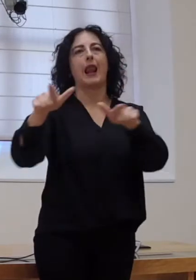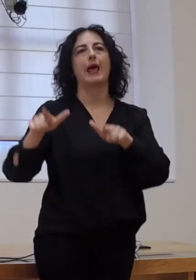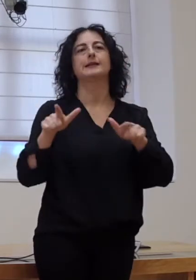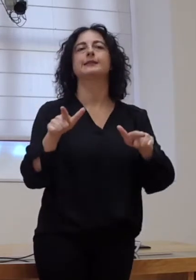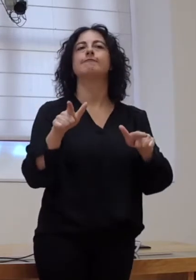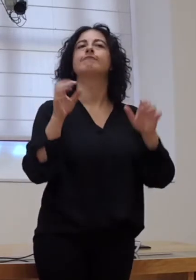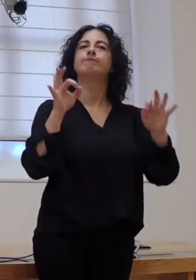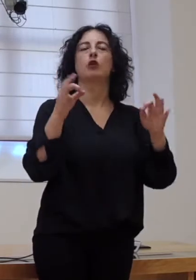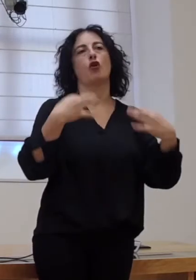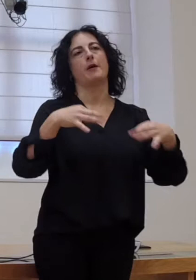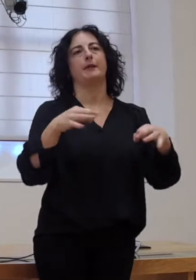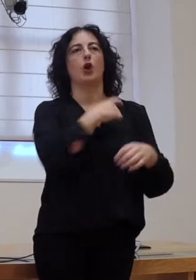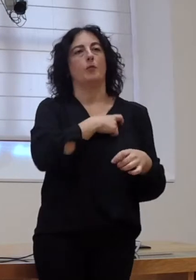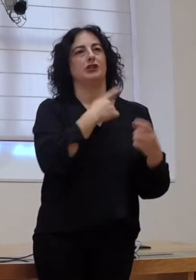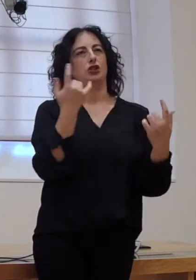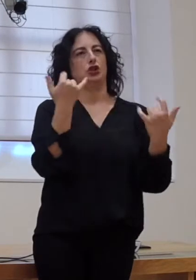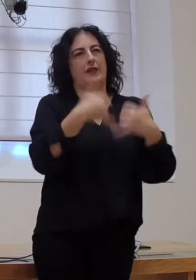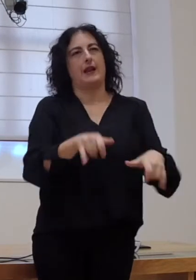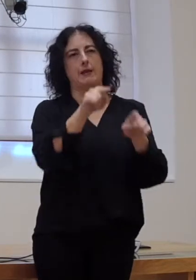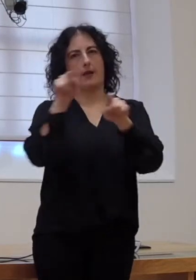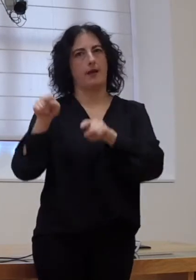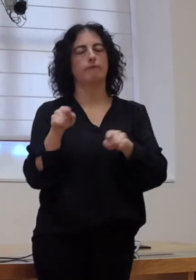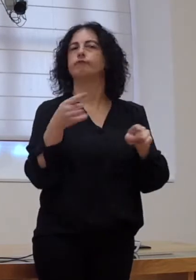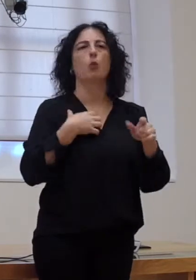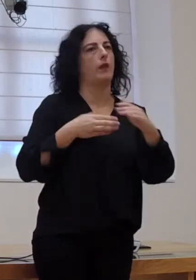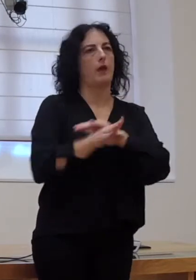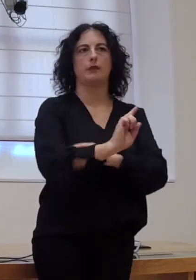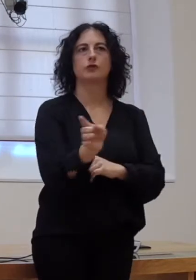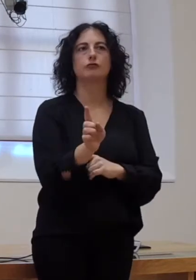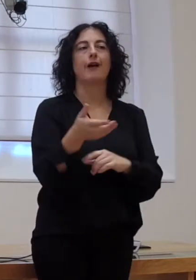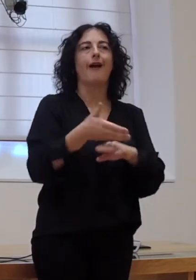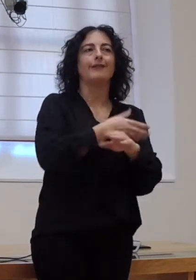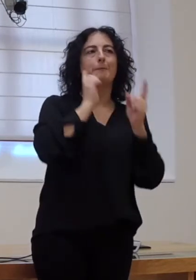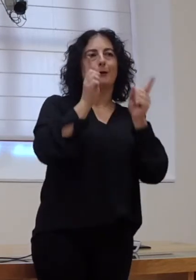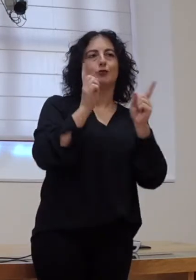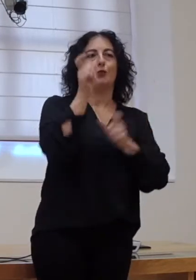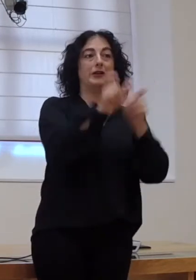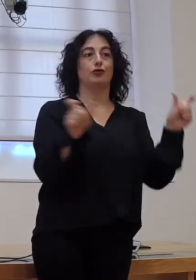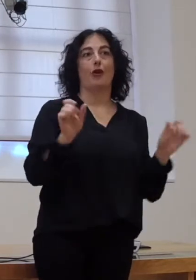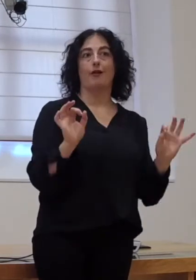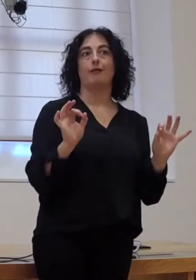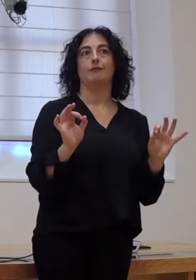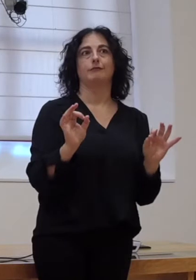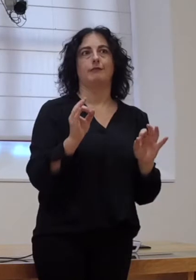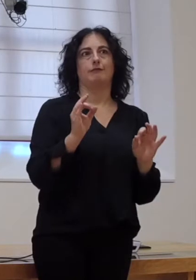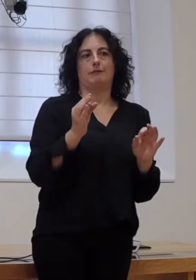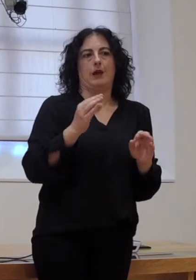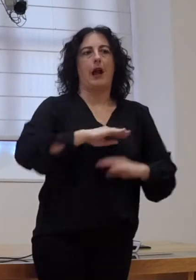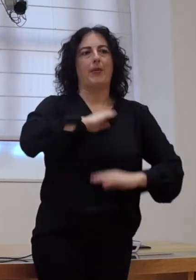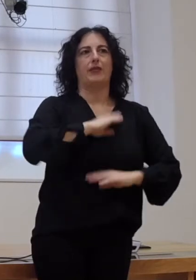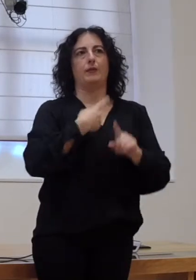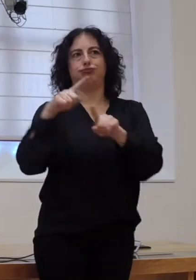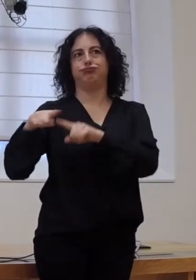celebran habitualmente as comisións. É decir, non se preveu que unha persoa con capacidades diferentes